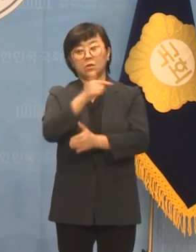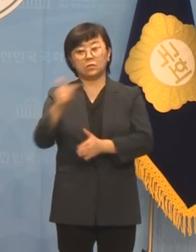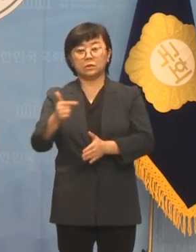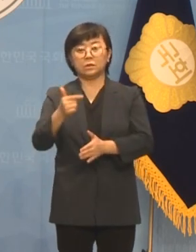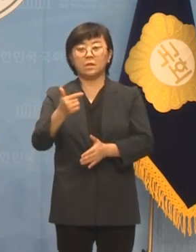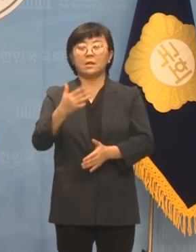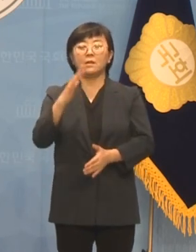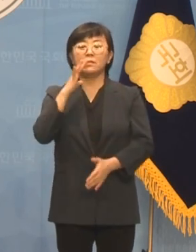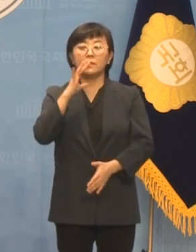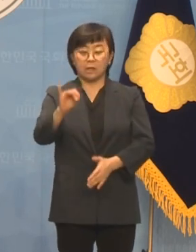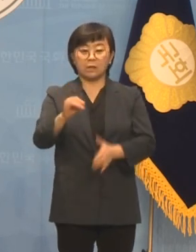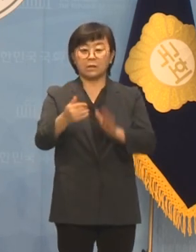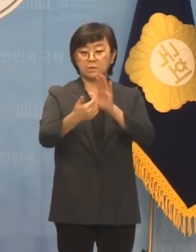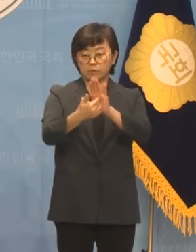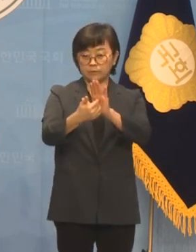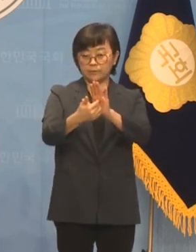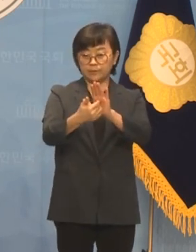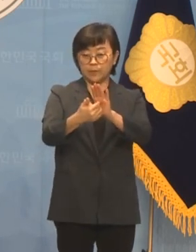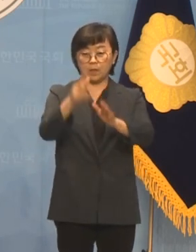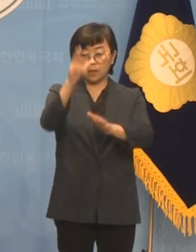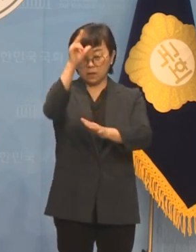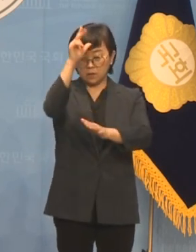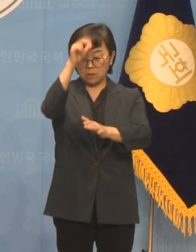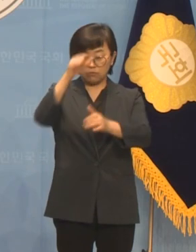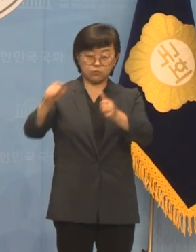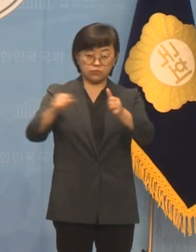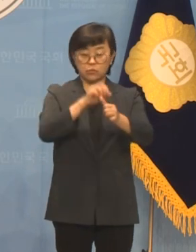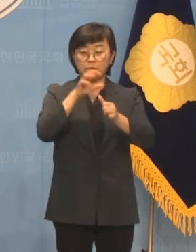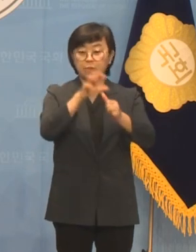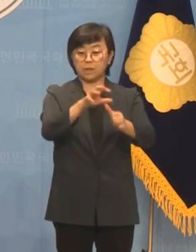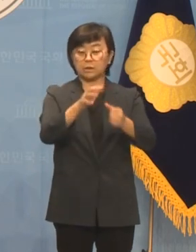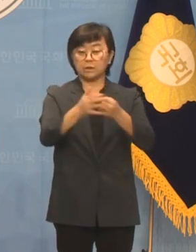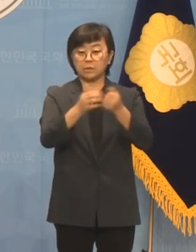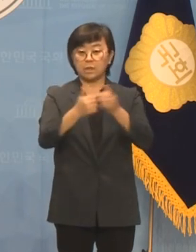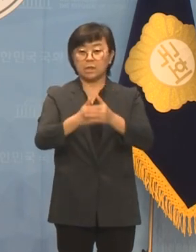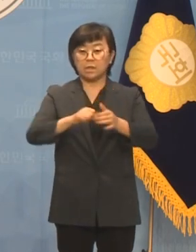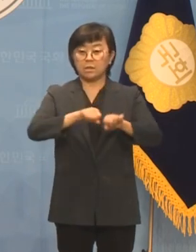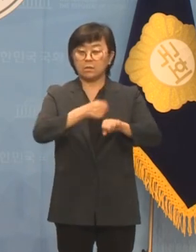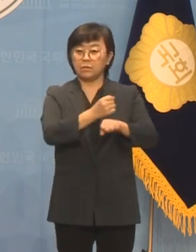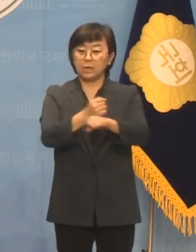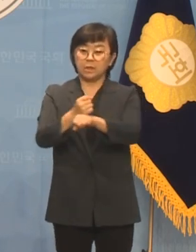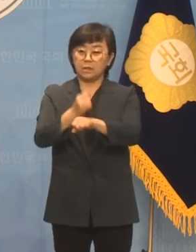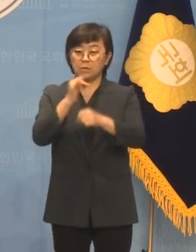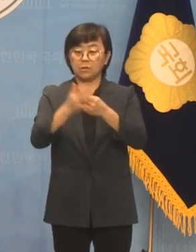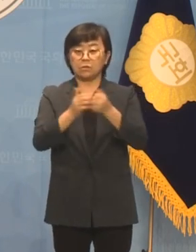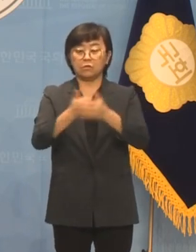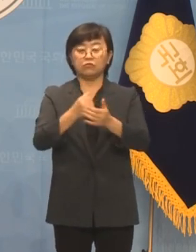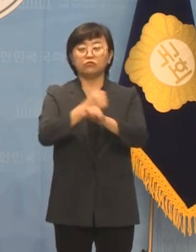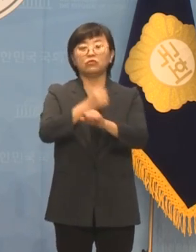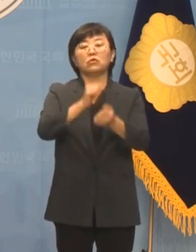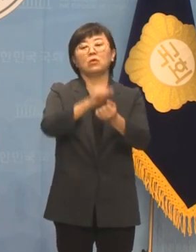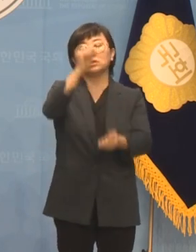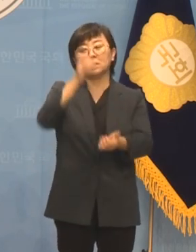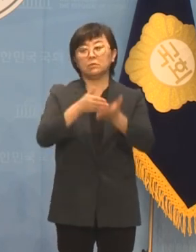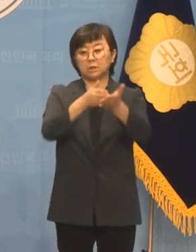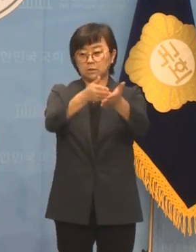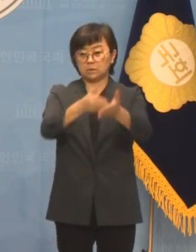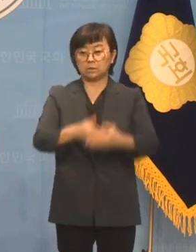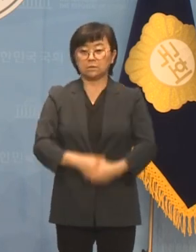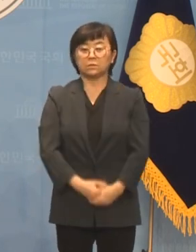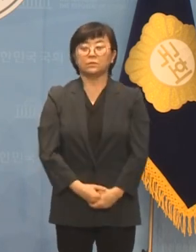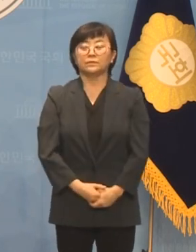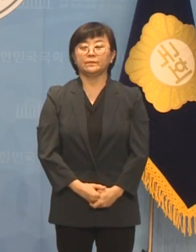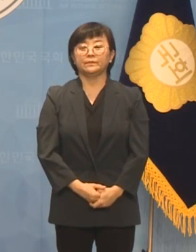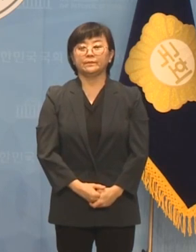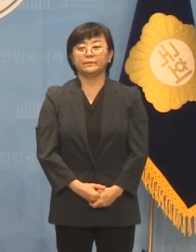당연한 저항에 경찰은 폭력을 행사했다며 강제 연행했고 구속영장까지 청구한 것입니다